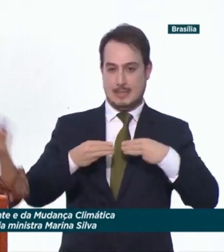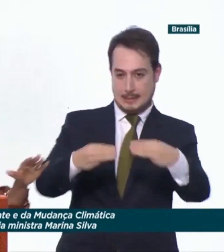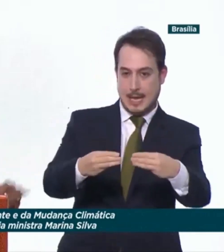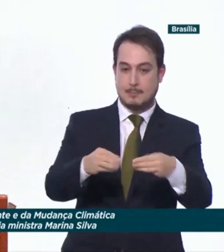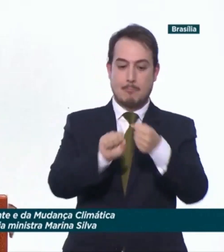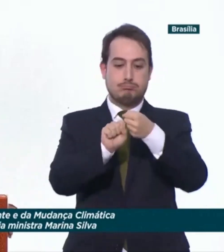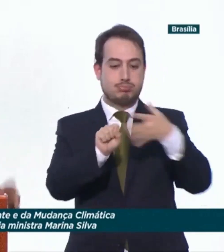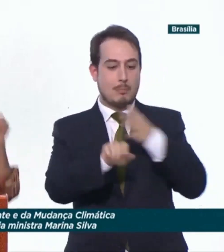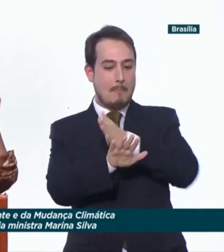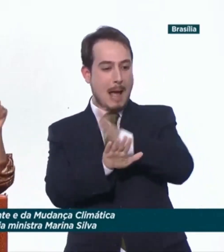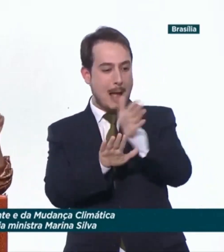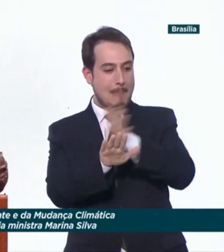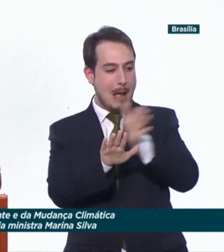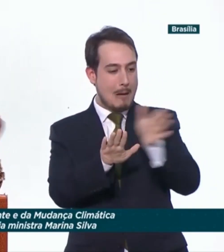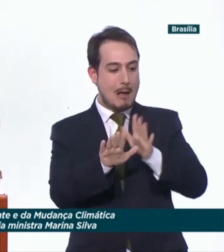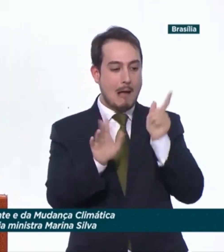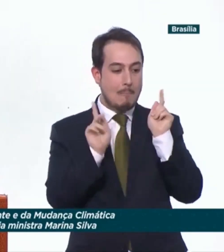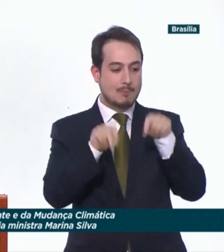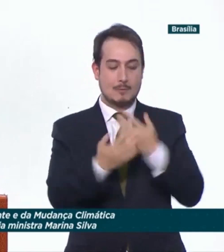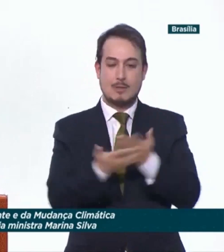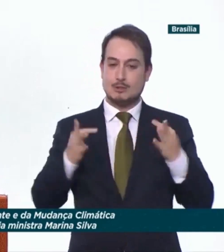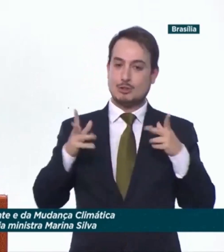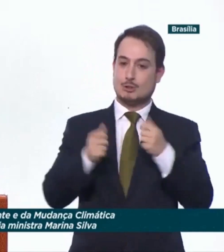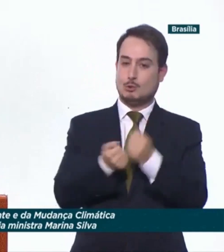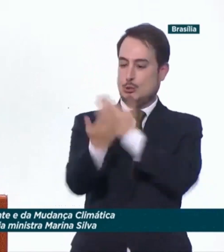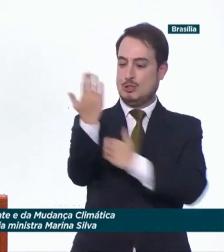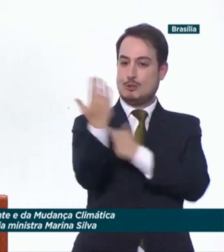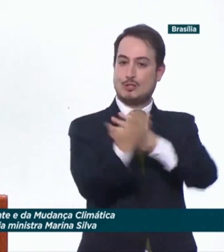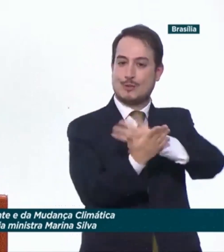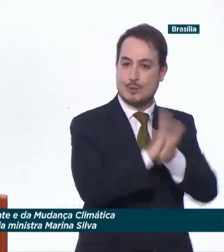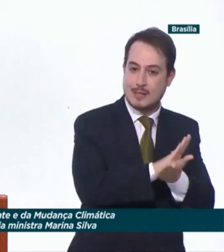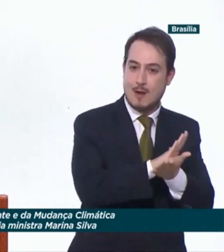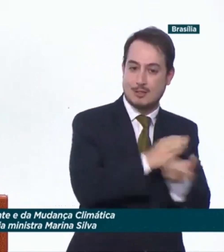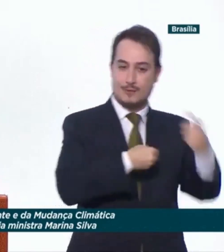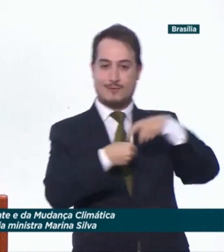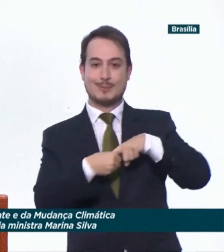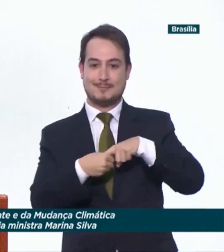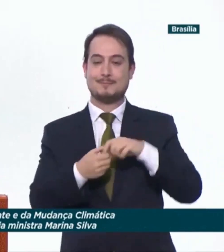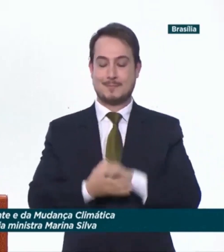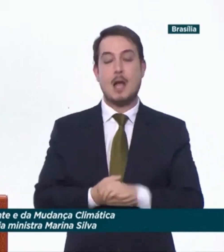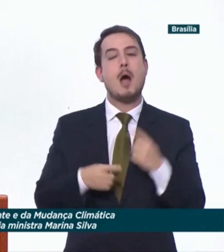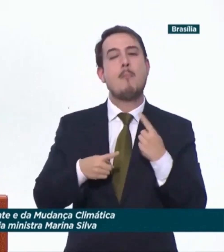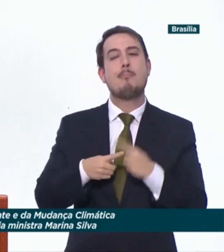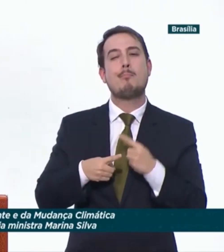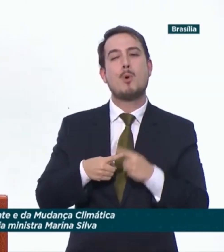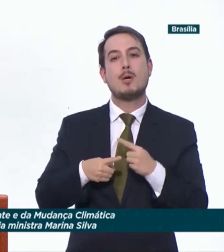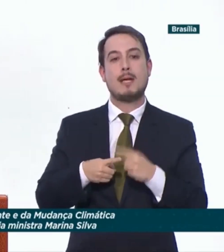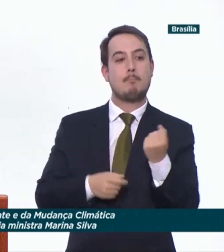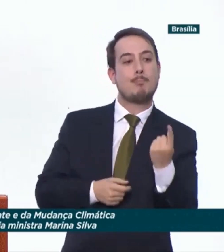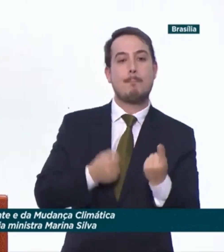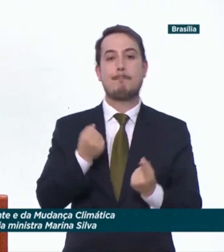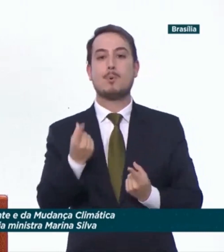Segundo ela, até março deste ano será formalizada a criação da Autoridade Nacional de Segurança